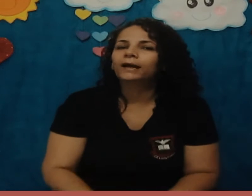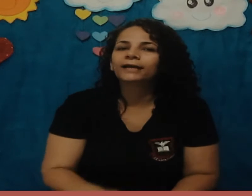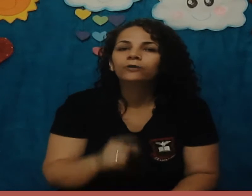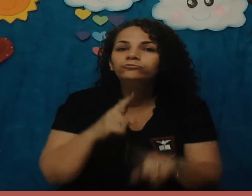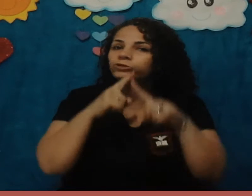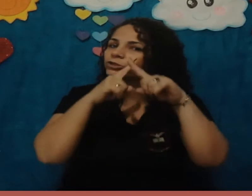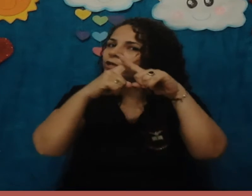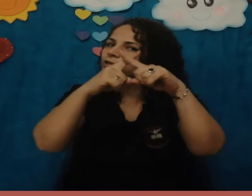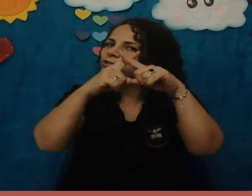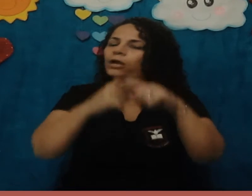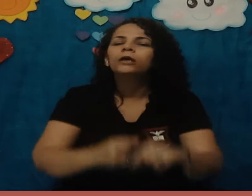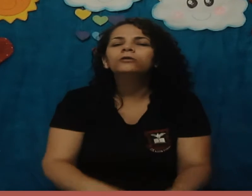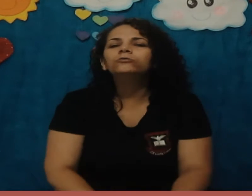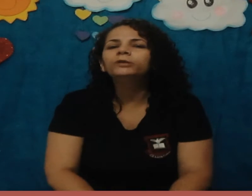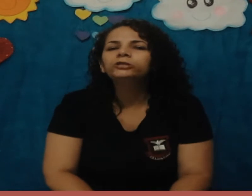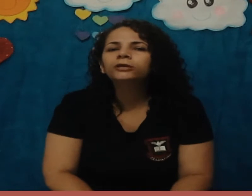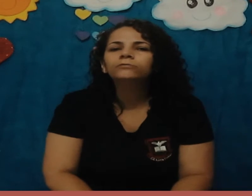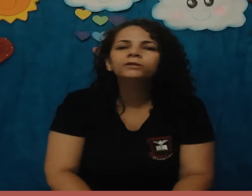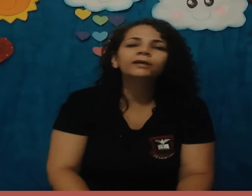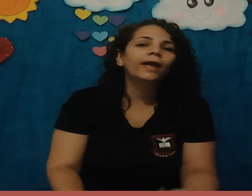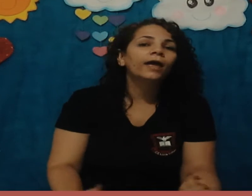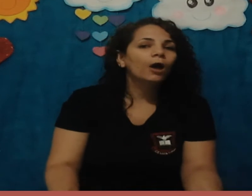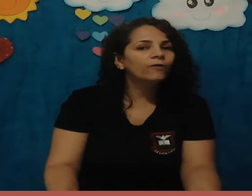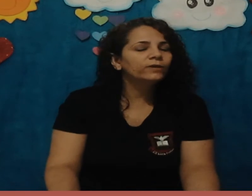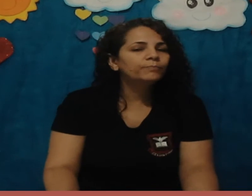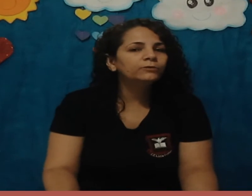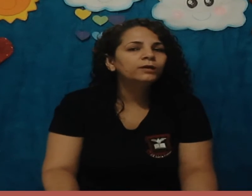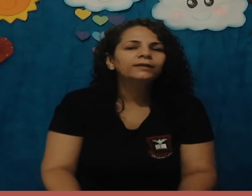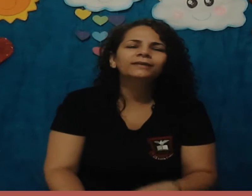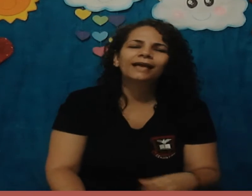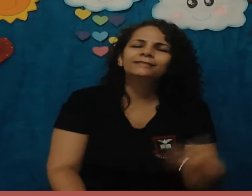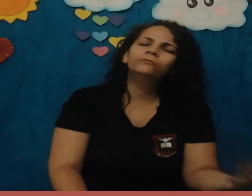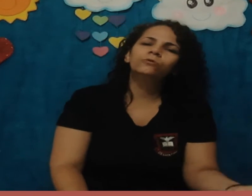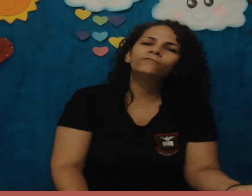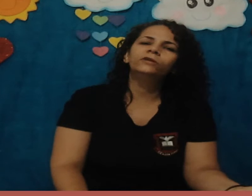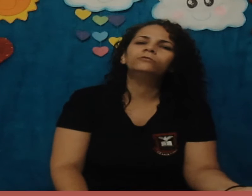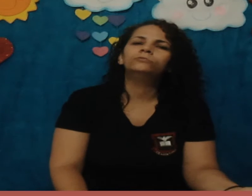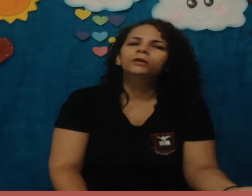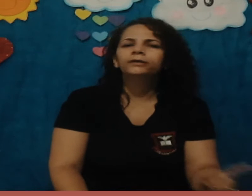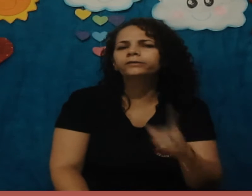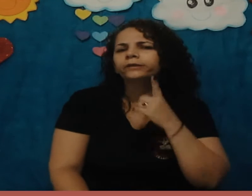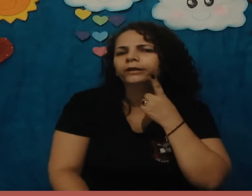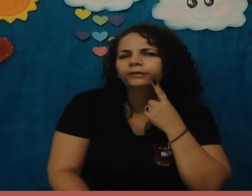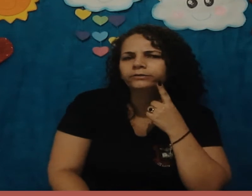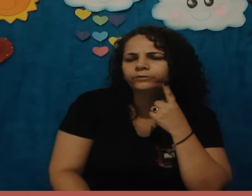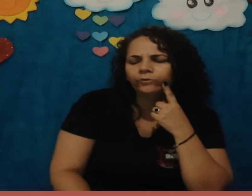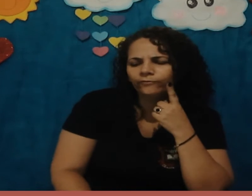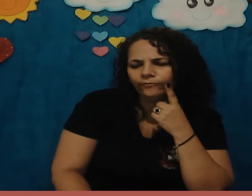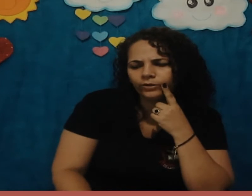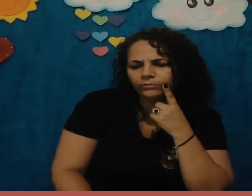marcar um X no bichinho que é ovíparo, que nasce do ovinho. Quem será que nasce do ovinho?